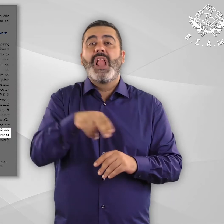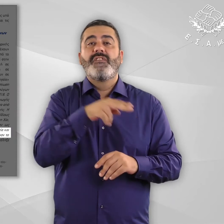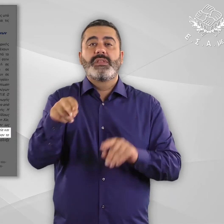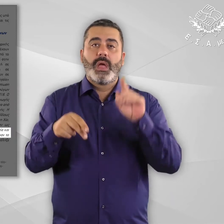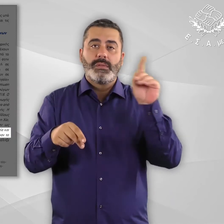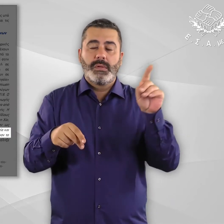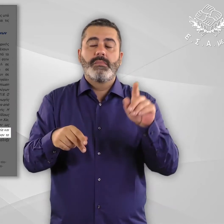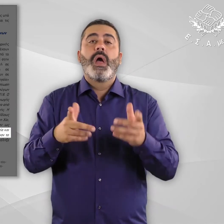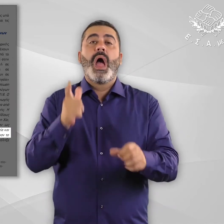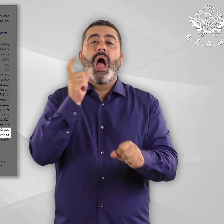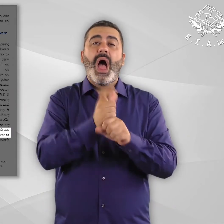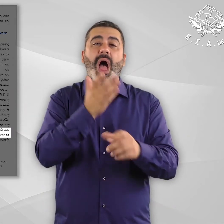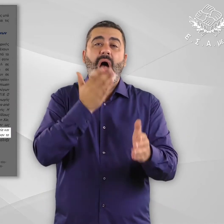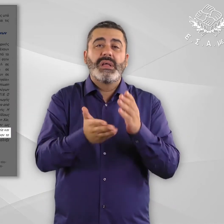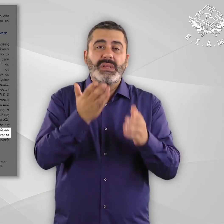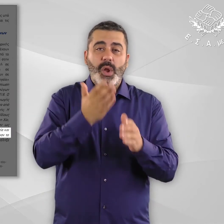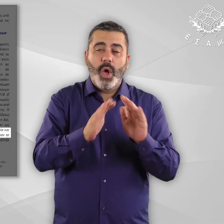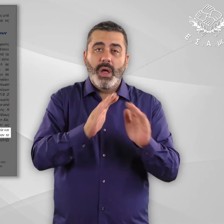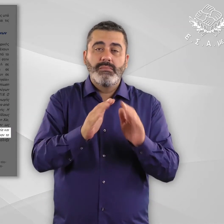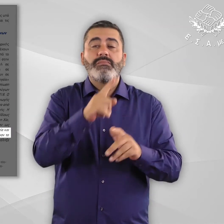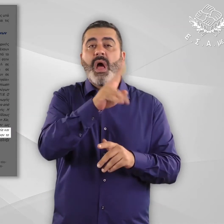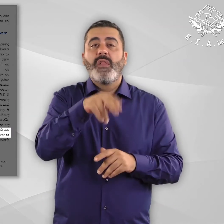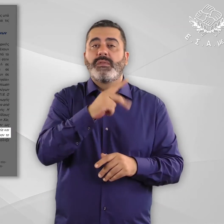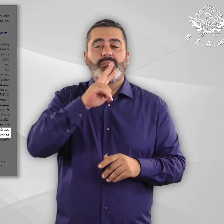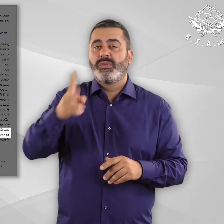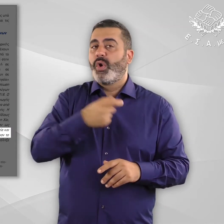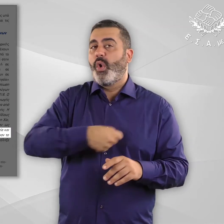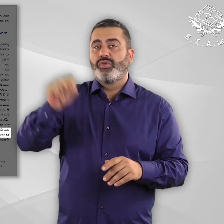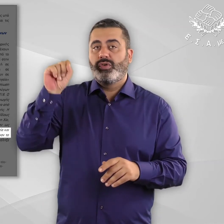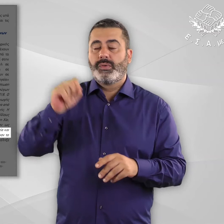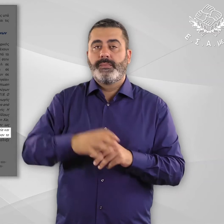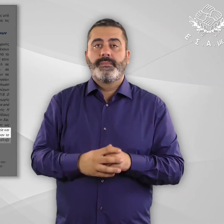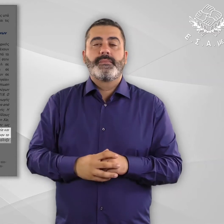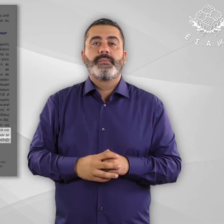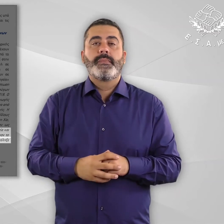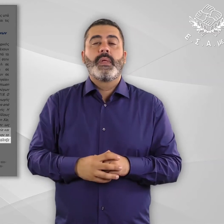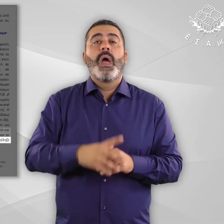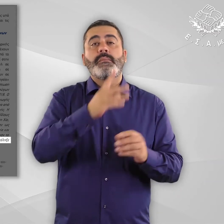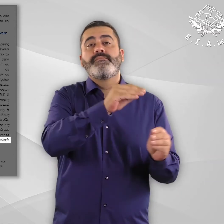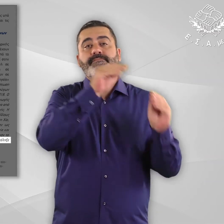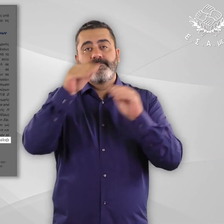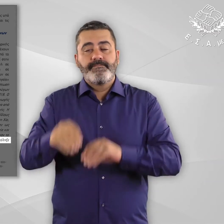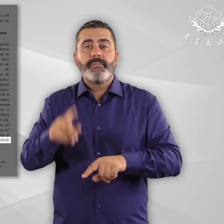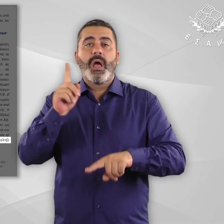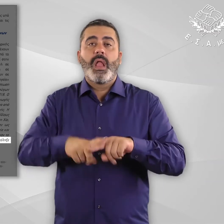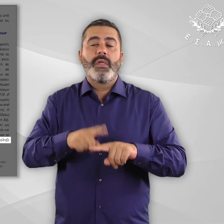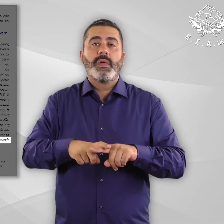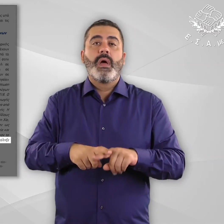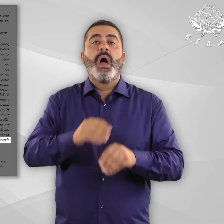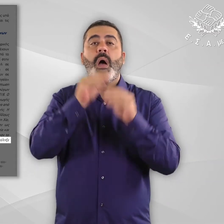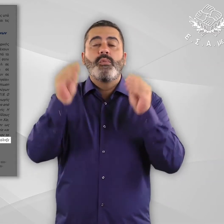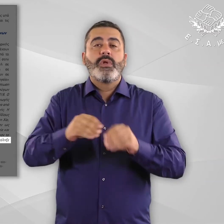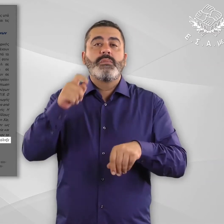Ελβετία και ζήτησε εκ νέου άσυλο, ωστόσο οι ελβετικές αρχές απερίψαν το αίτημά τους. Μετά την επιστροφή της η